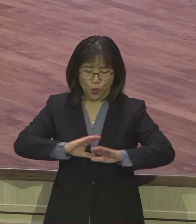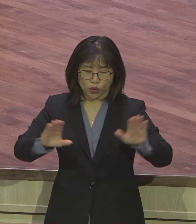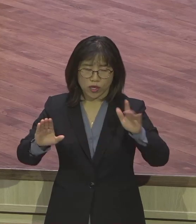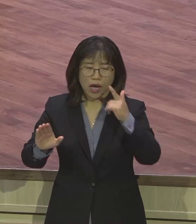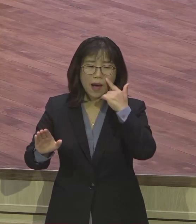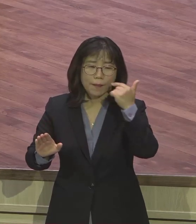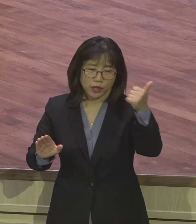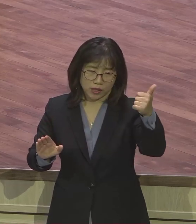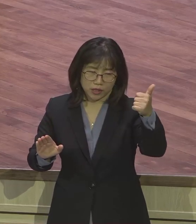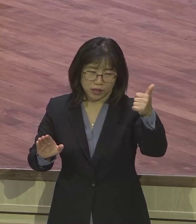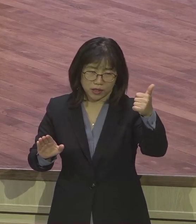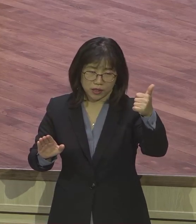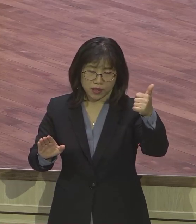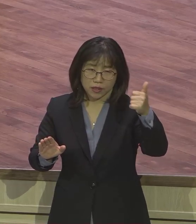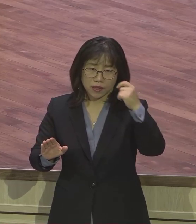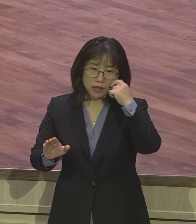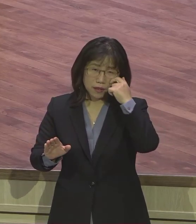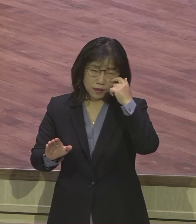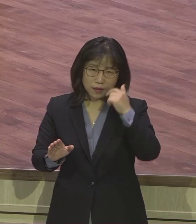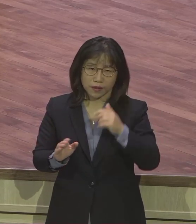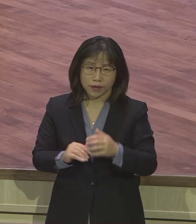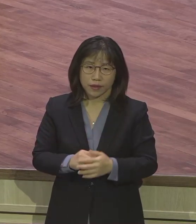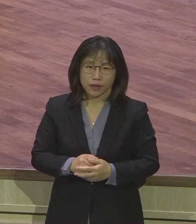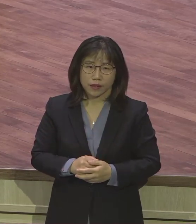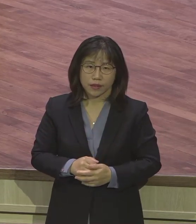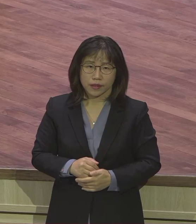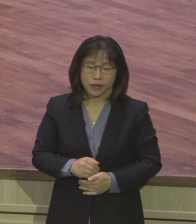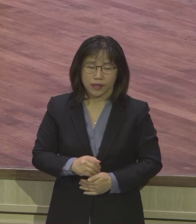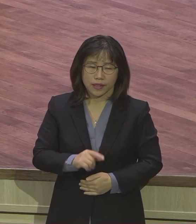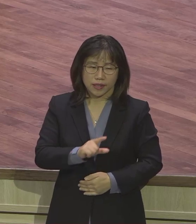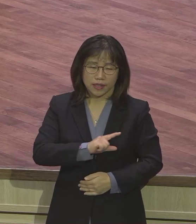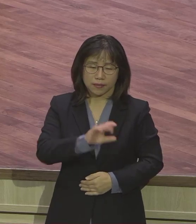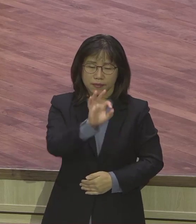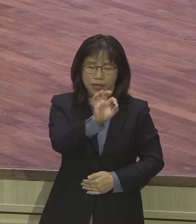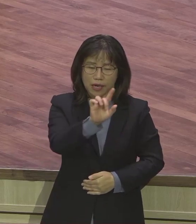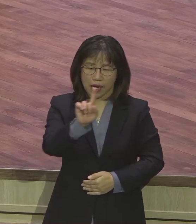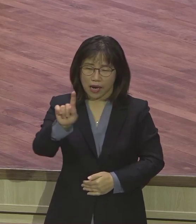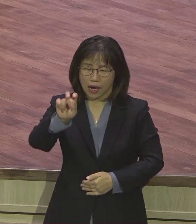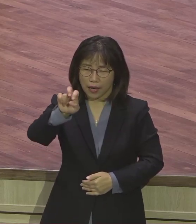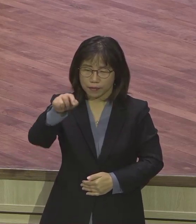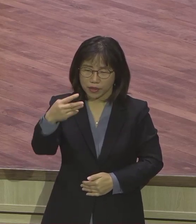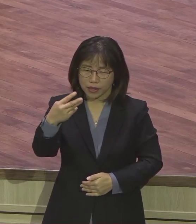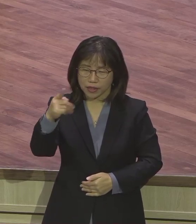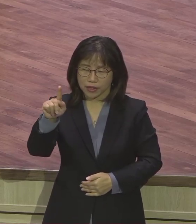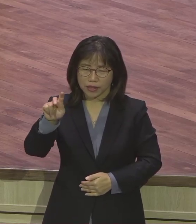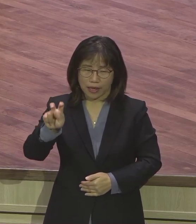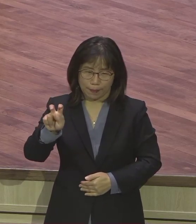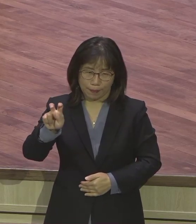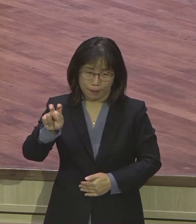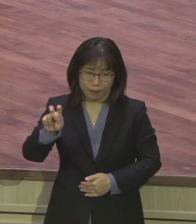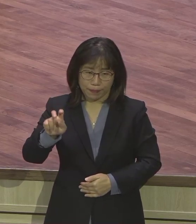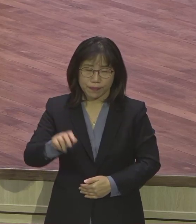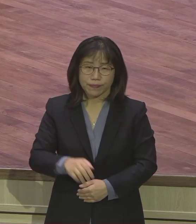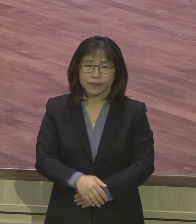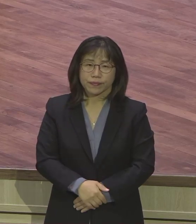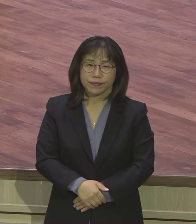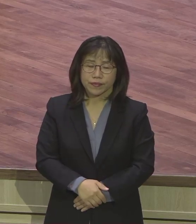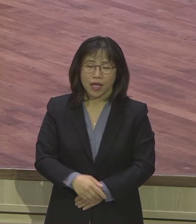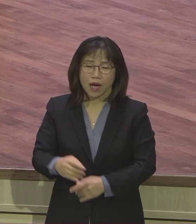아브라함이 아니고 모세의 아버지 이름이 아브라함이에요. 엄마 이름이 어머니